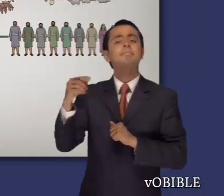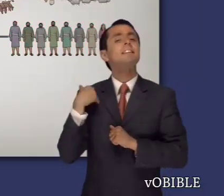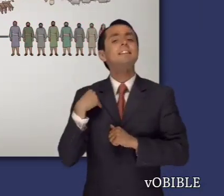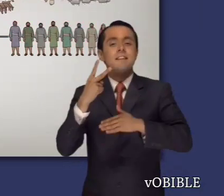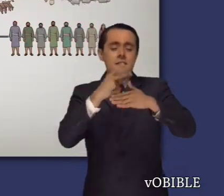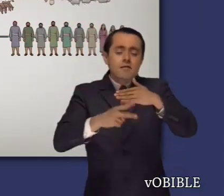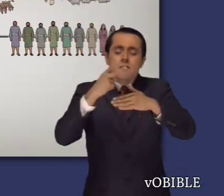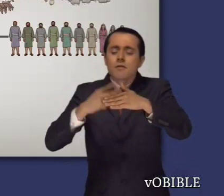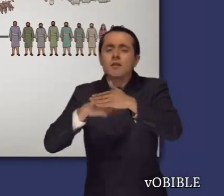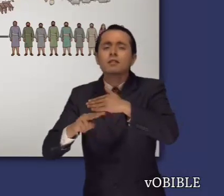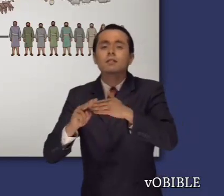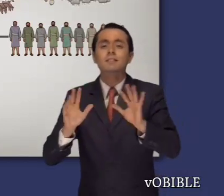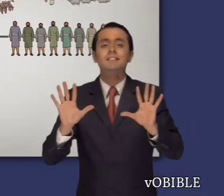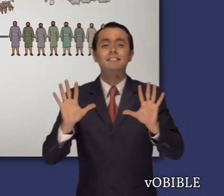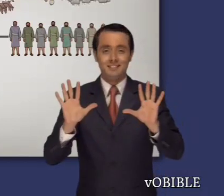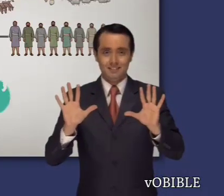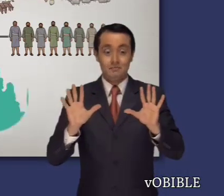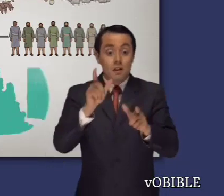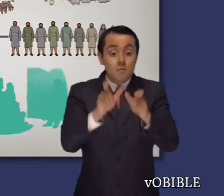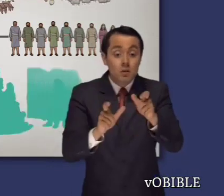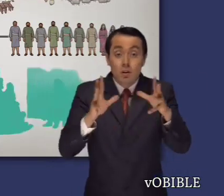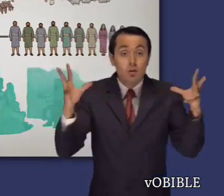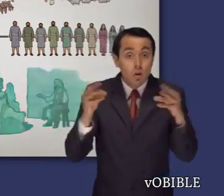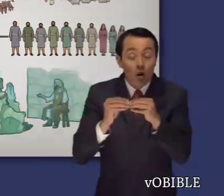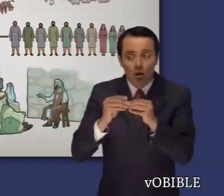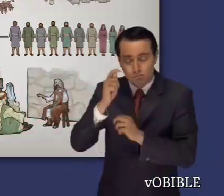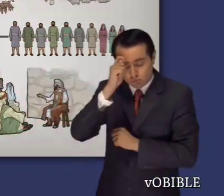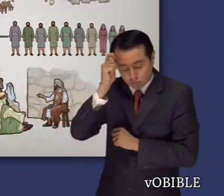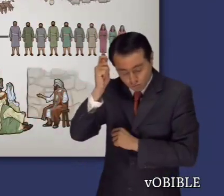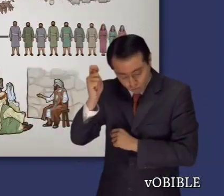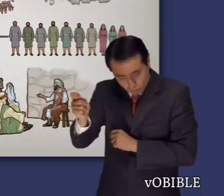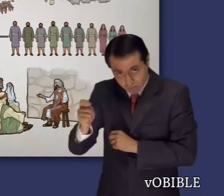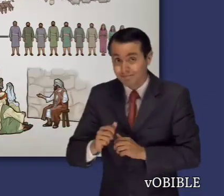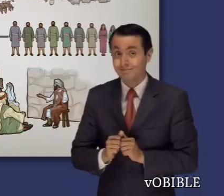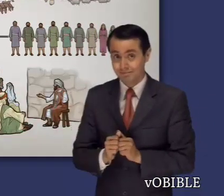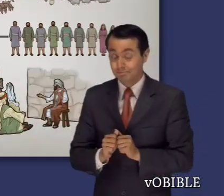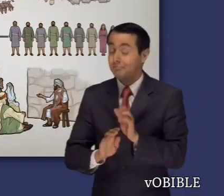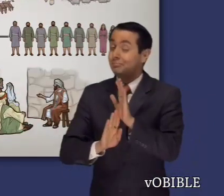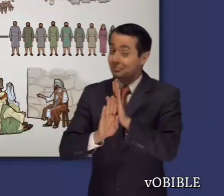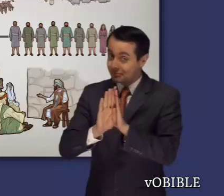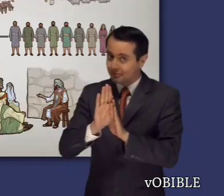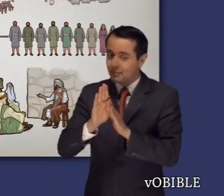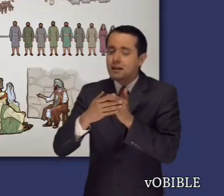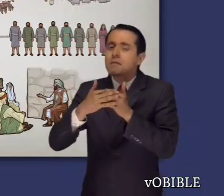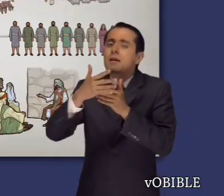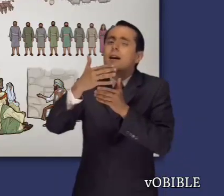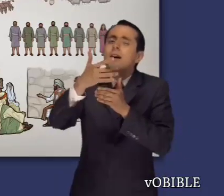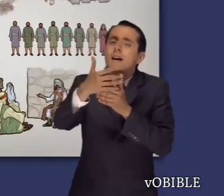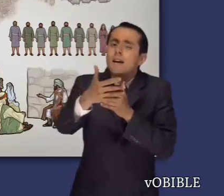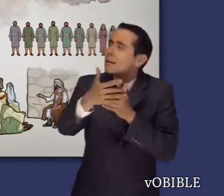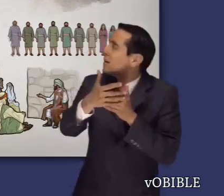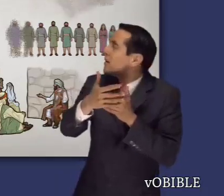Era padre de diez hijos y un hombre muy respetado en la comunidad. Sin embargo, lo